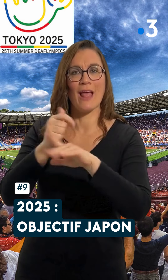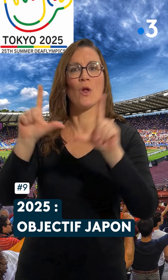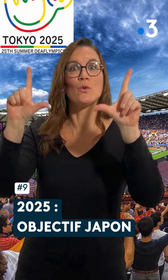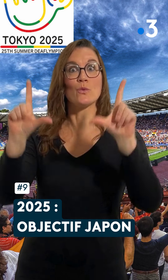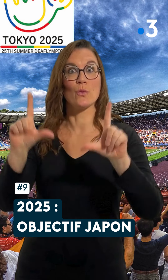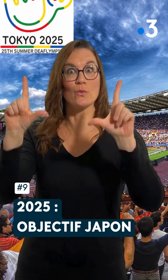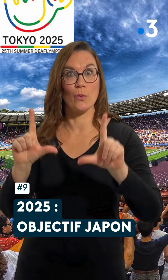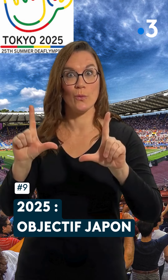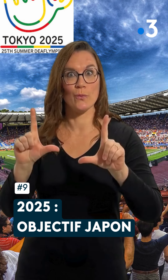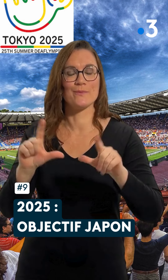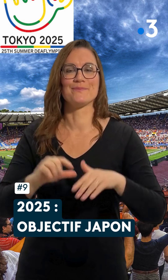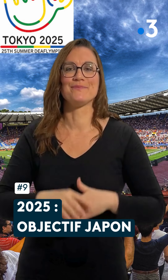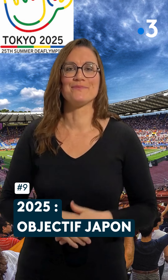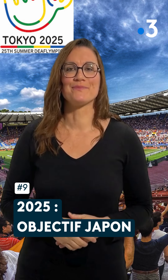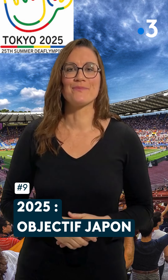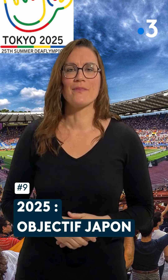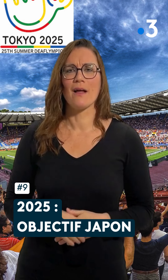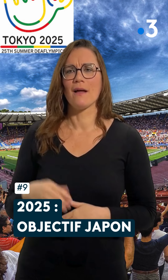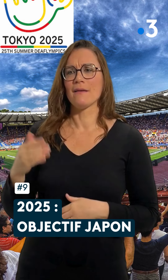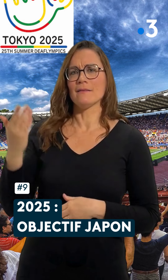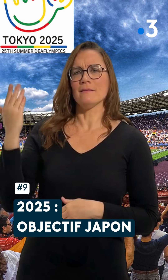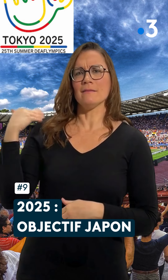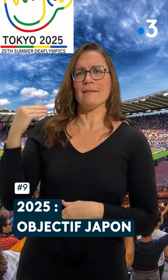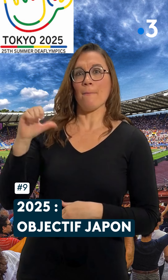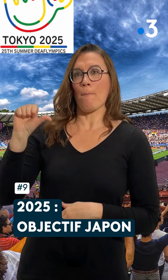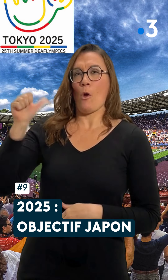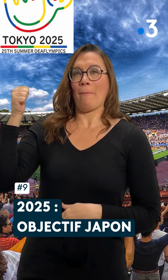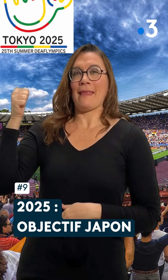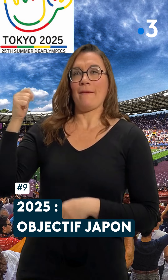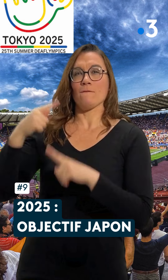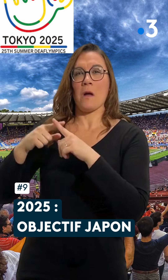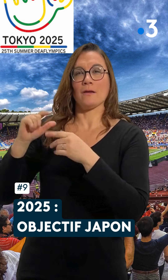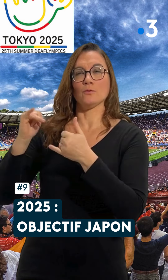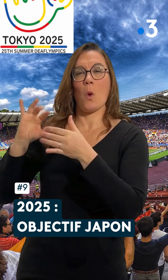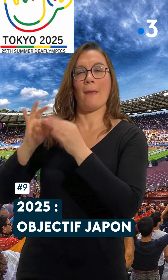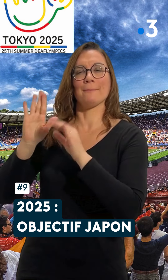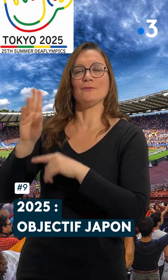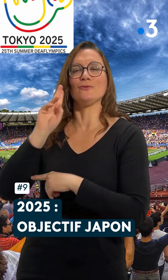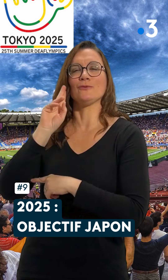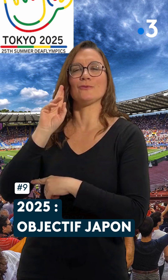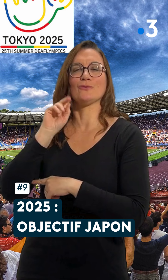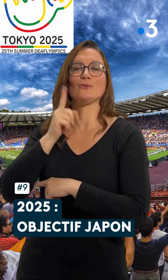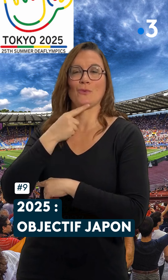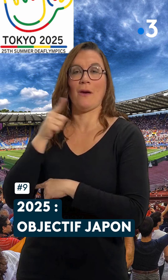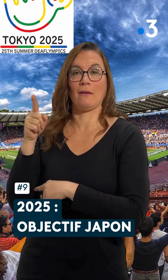Japon, à Tokyo. Et ce sera la 25e édition.